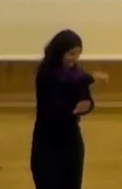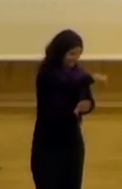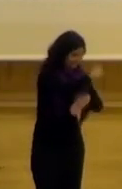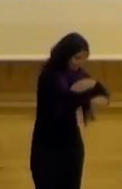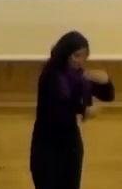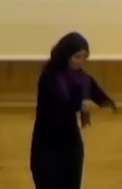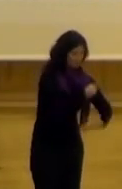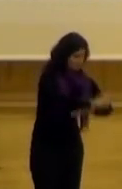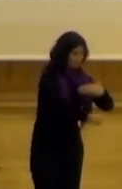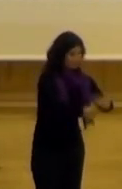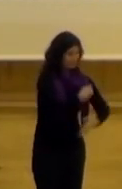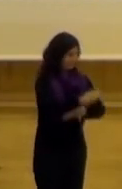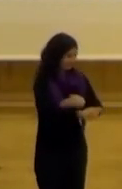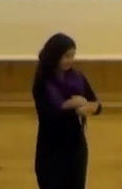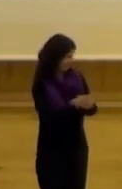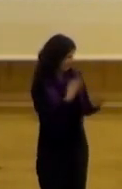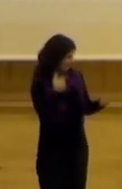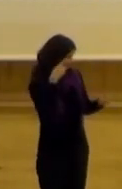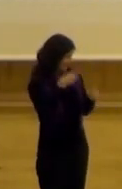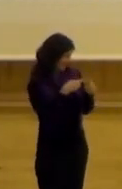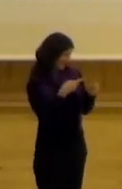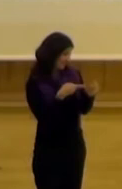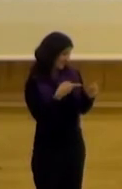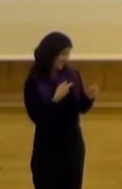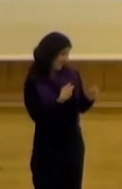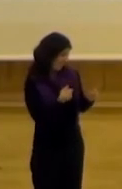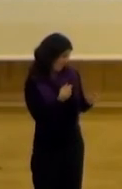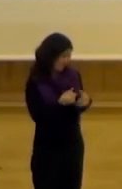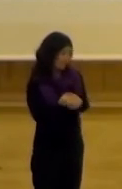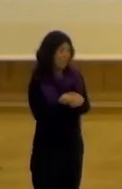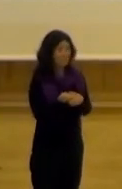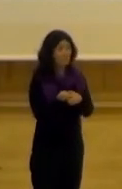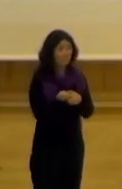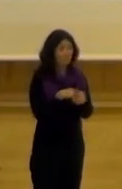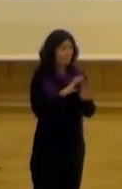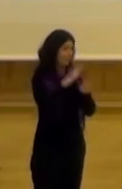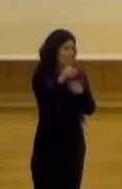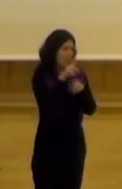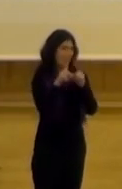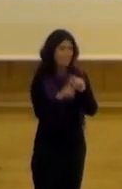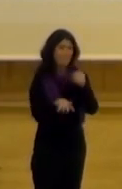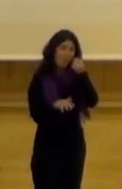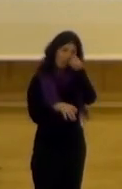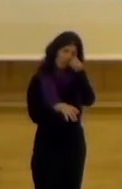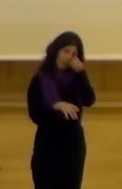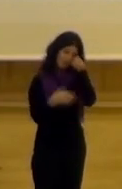entonces bueno era un poco la experiencia de las comisiones bueno era una pregunta